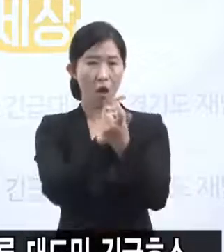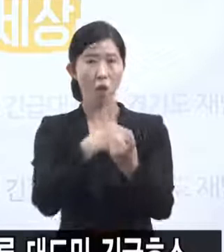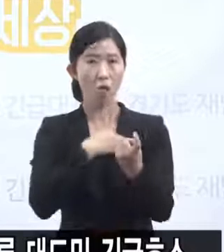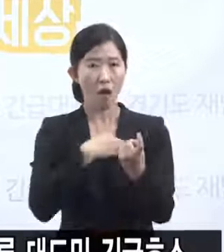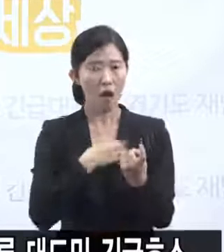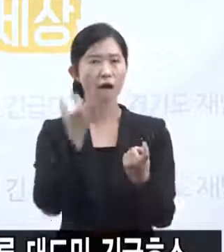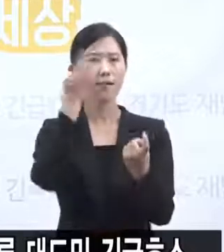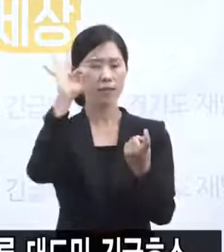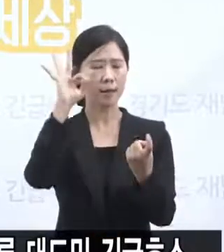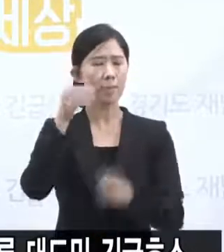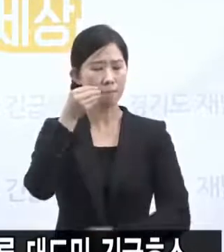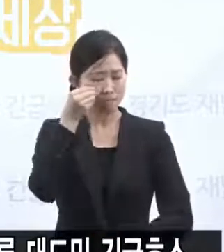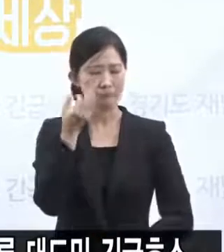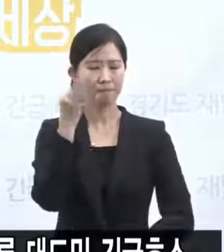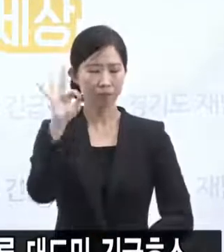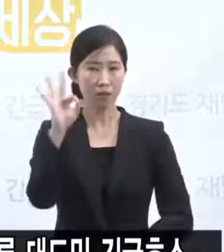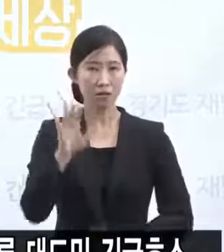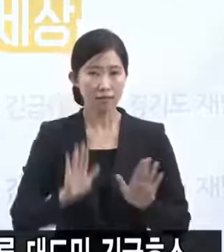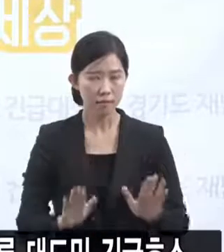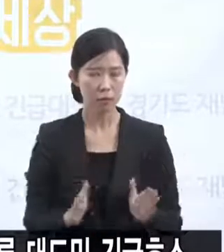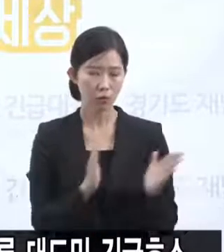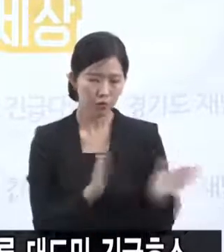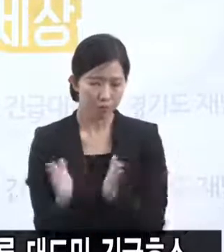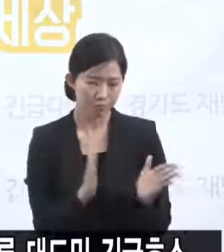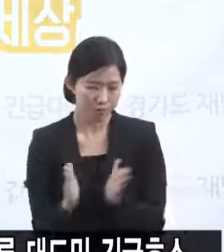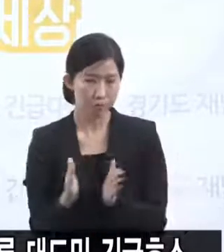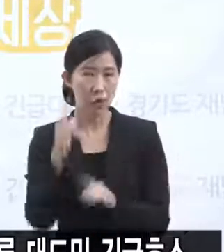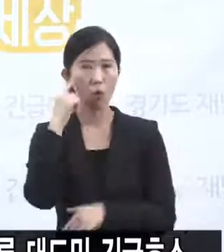체계적으로 관리하는 것도 매우 중요합니다.